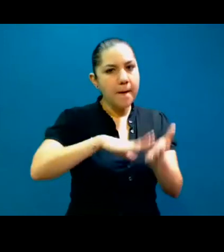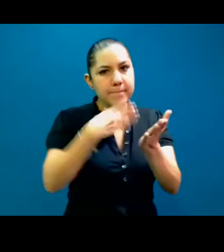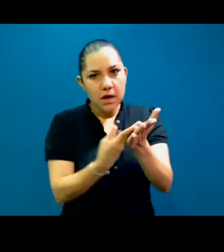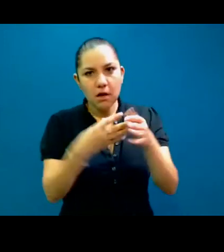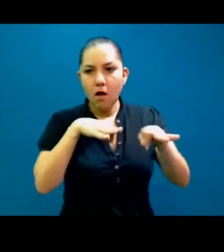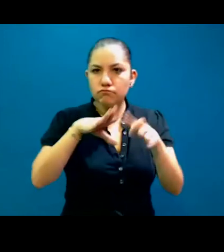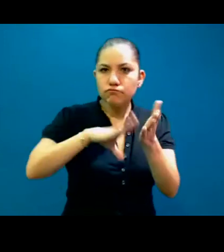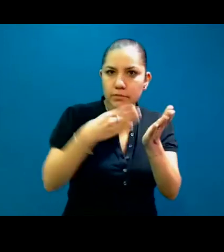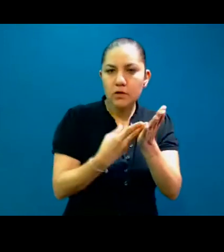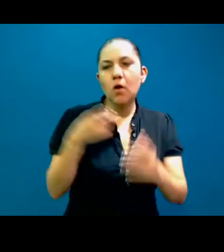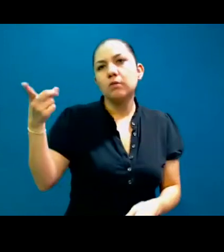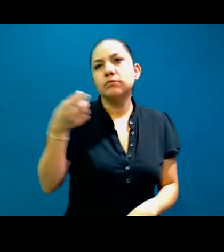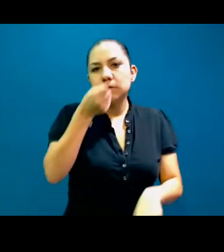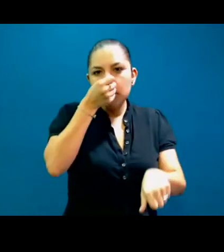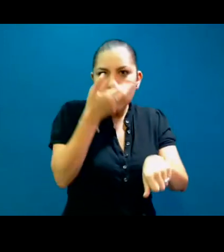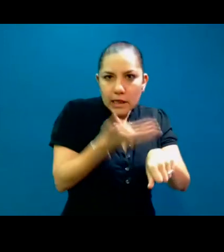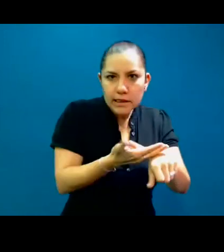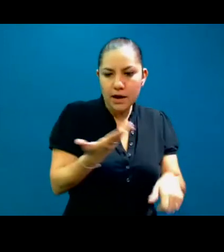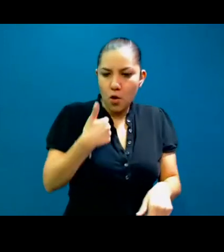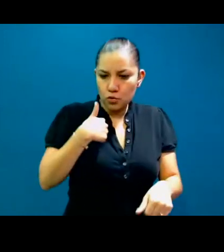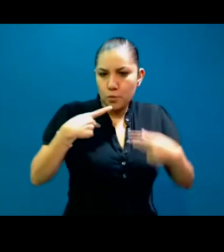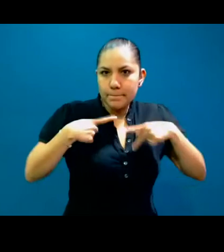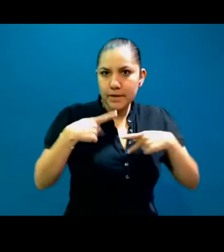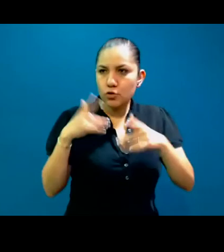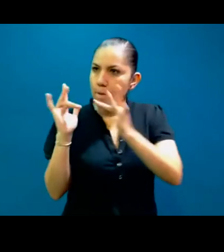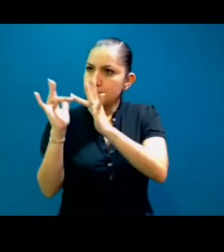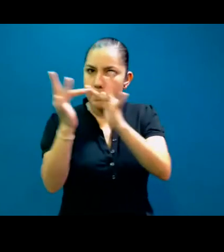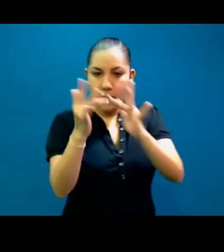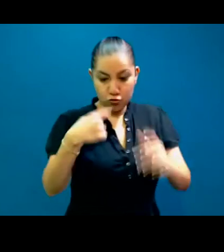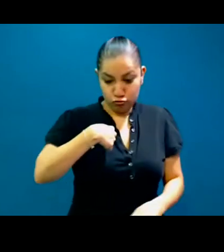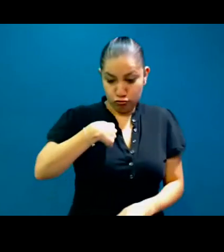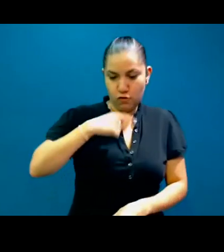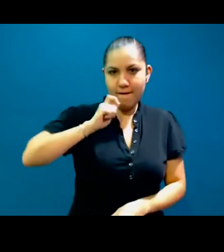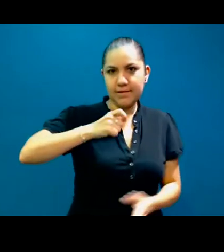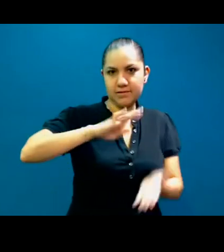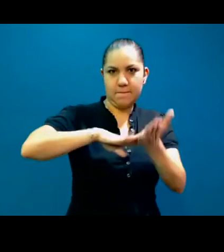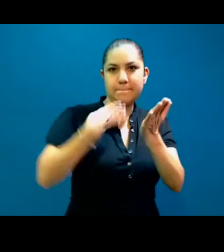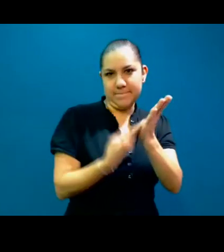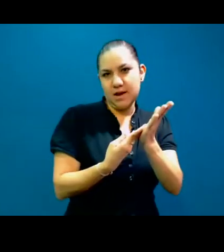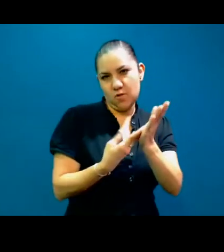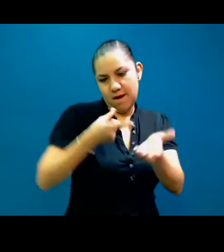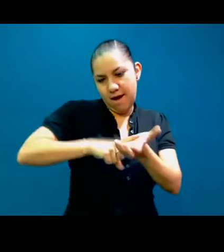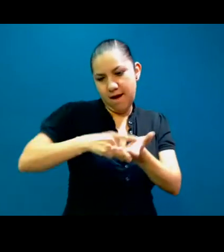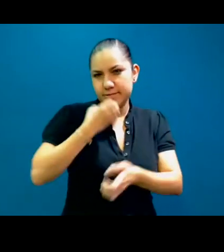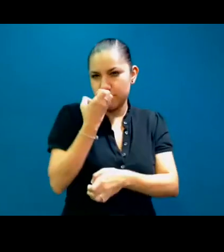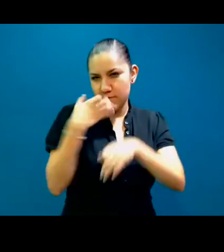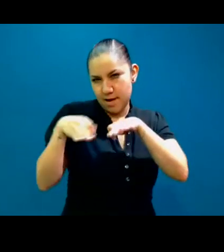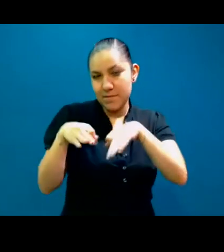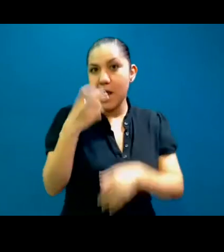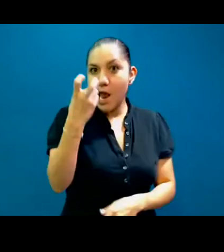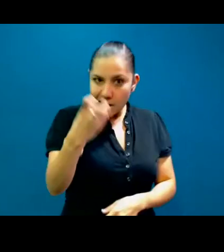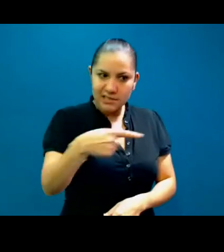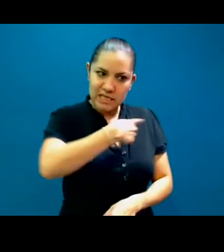comunitarios, que normalmente es el personal bilingüe que tienen las escuelas. Entonces, allí viene un poco nuestro reto, porque el personal